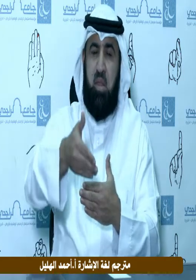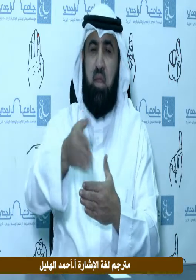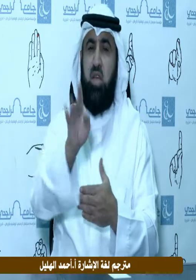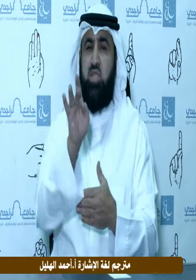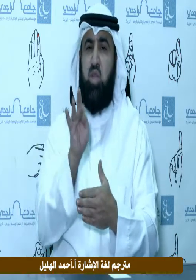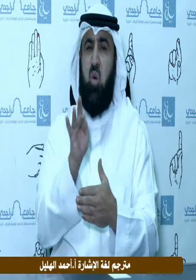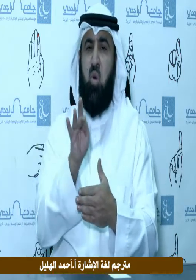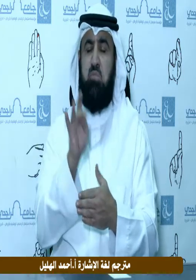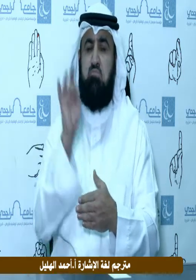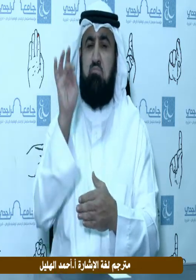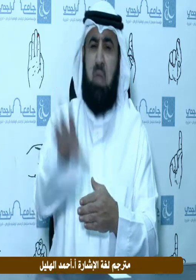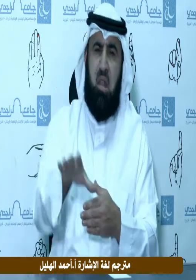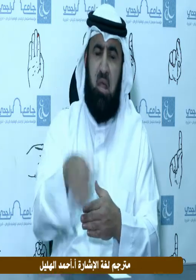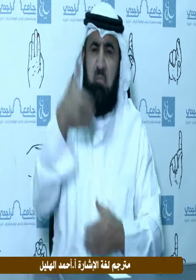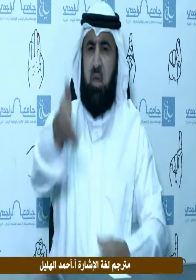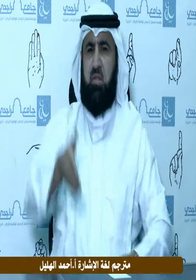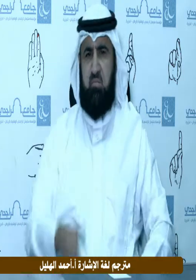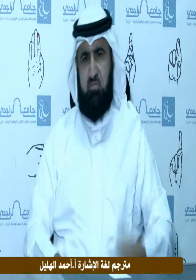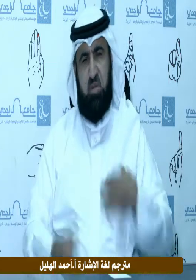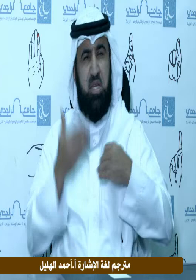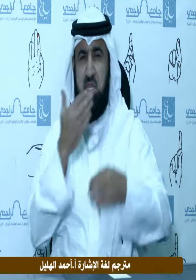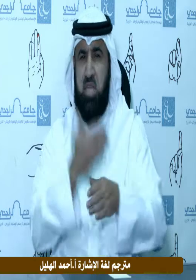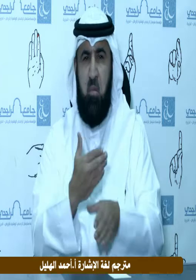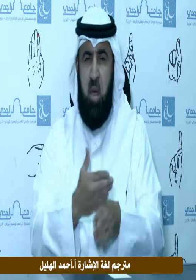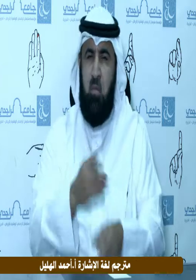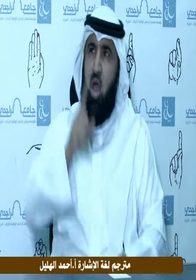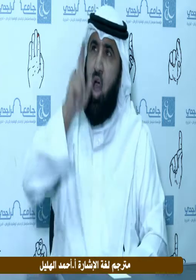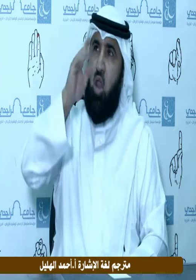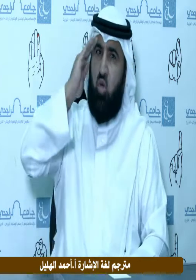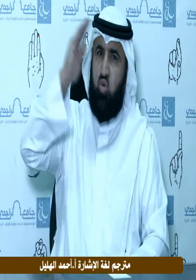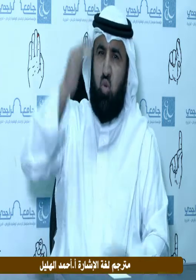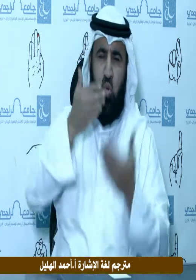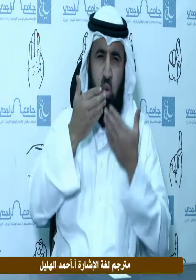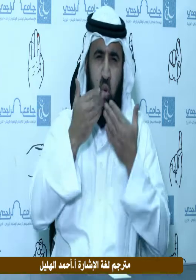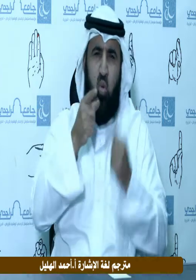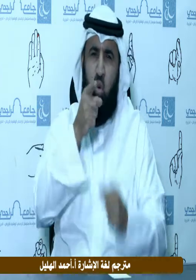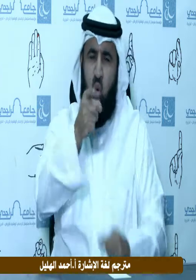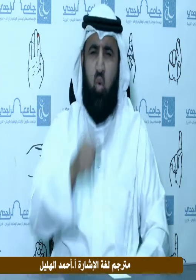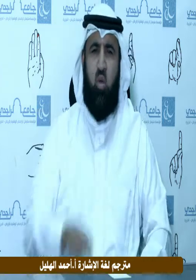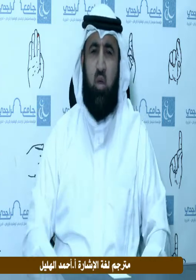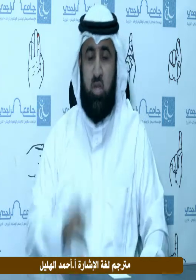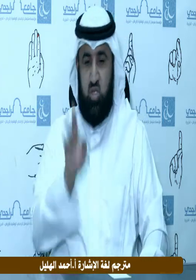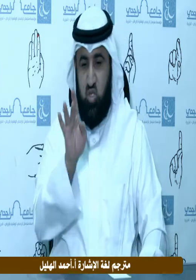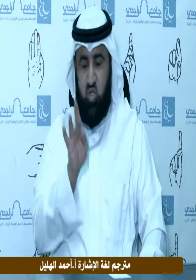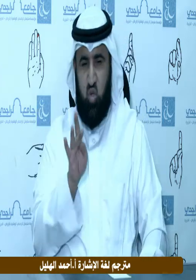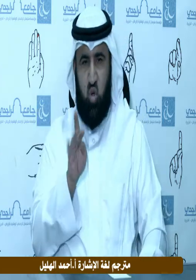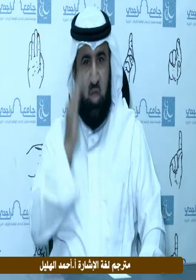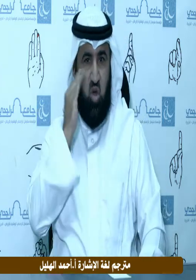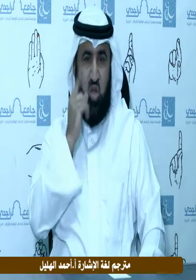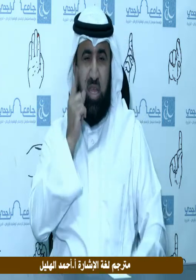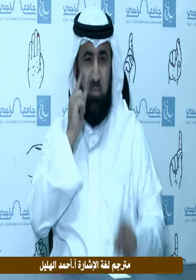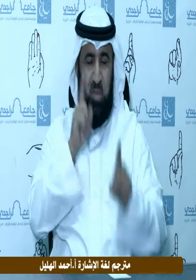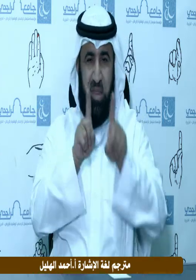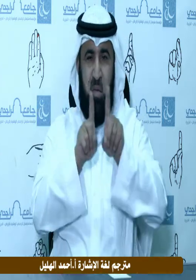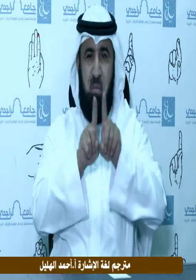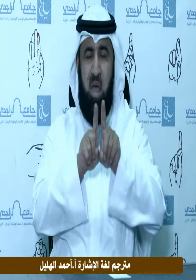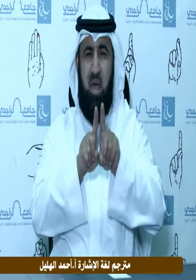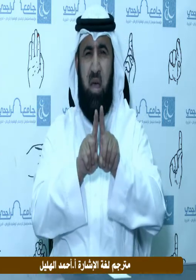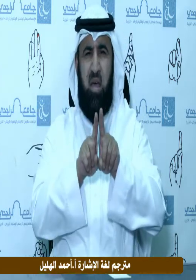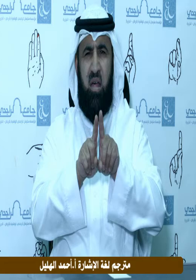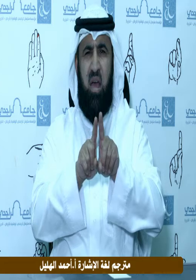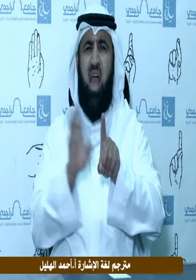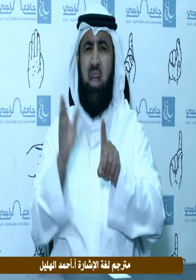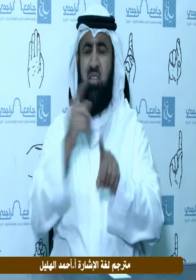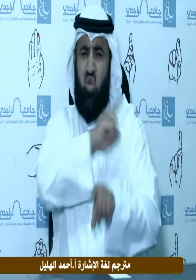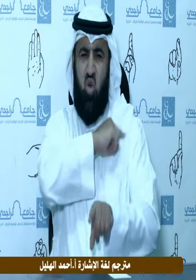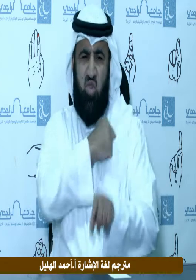الزواج لأنه ليس شكر لنعمة الله عز وجل والزوجان الموفقان يمنعان وقوع